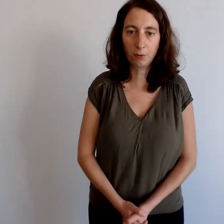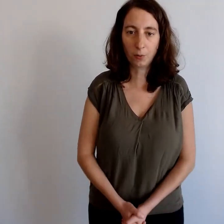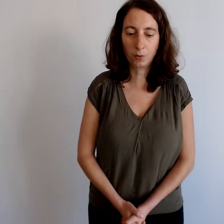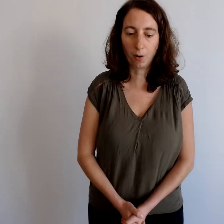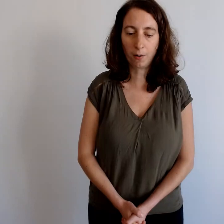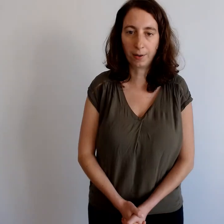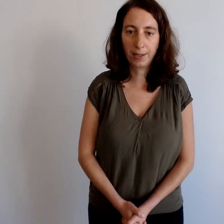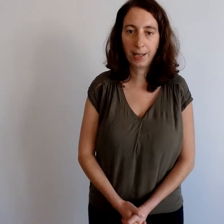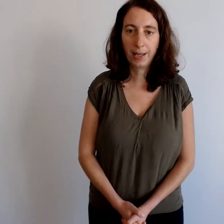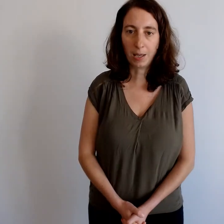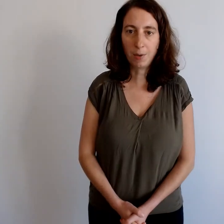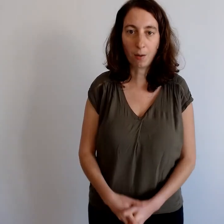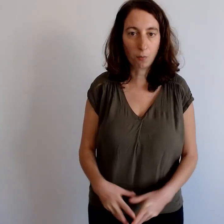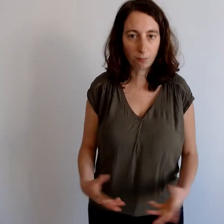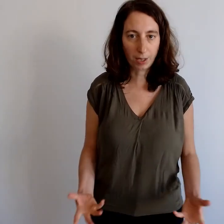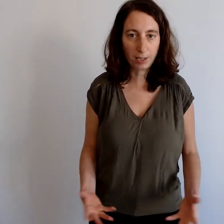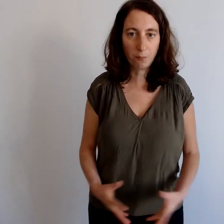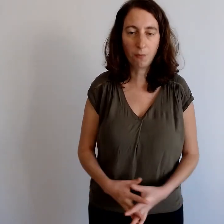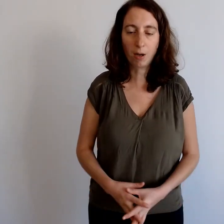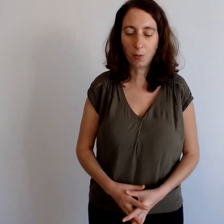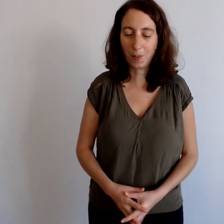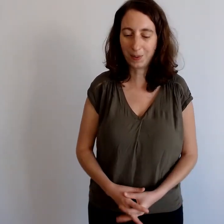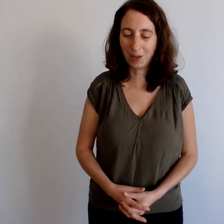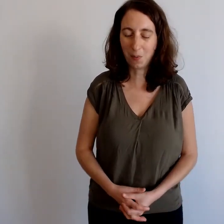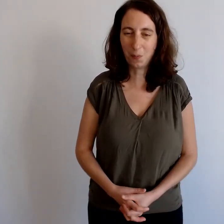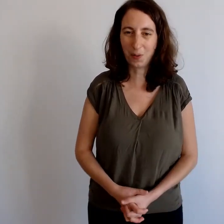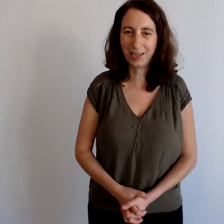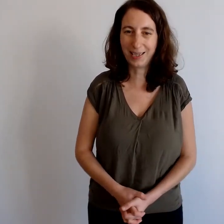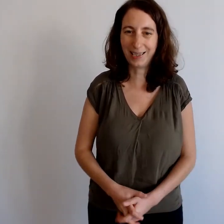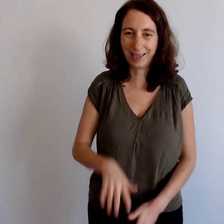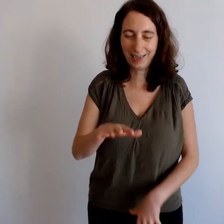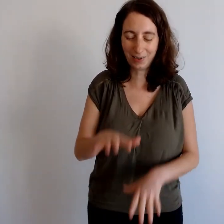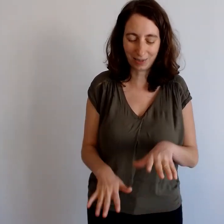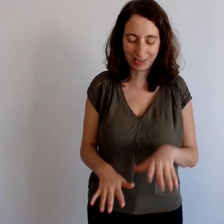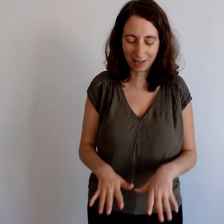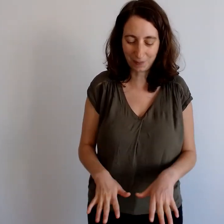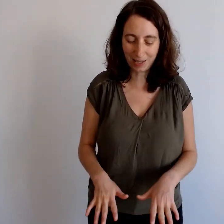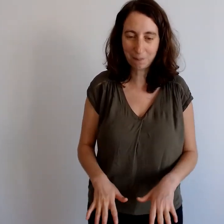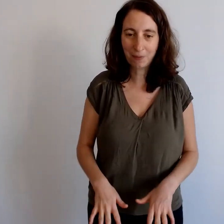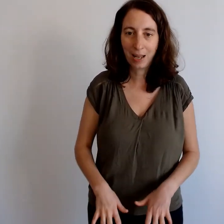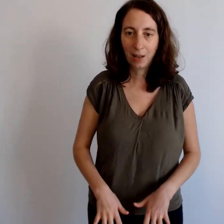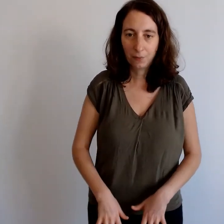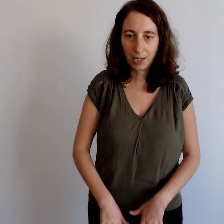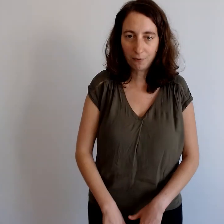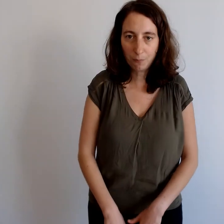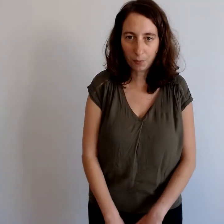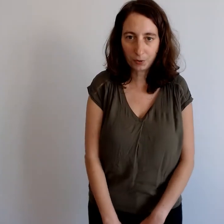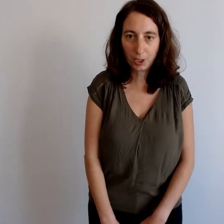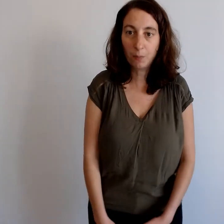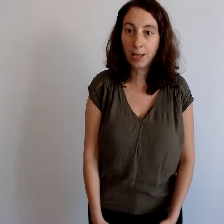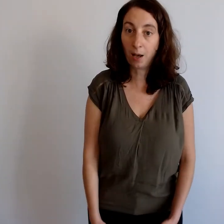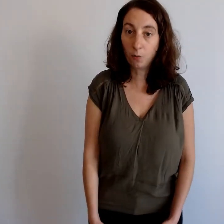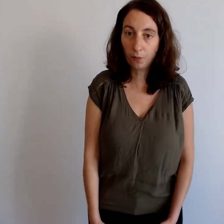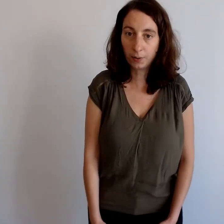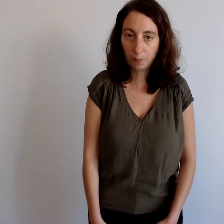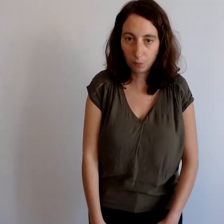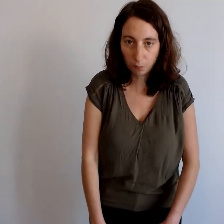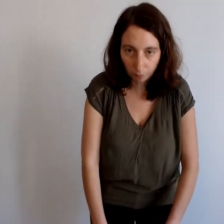corps, eh bien, vous n'allez me voir que partiellement pour faire cet exercice, on va s'adapter, vous allez vous pencher de manière confortable pour vous,